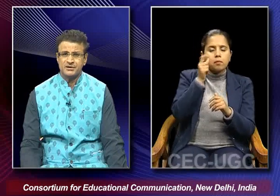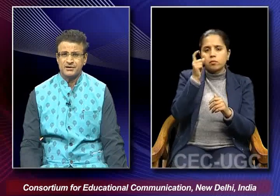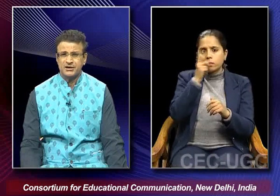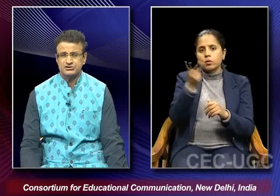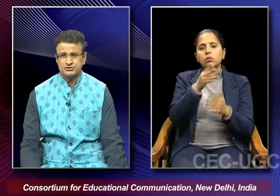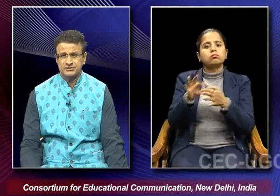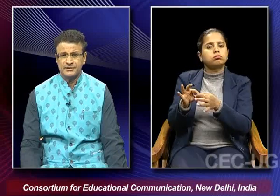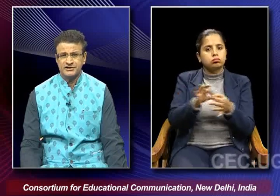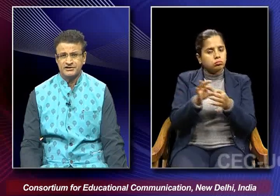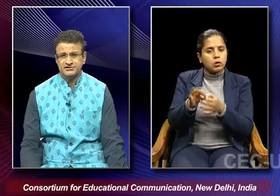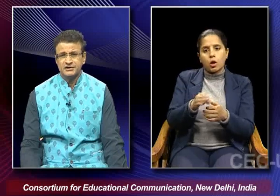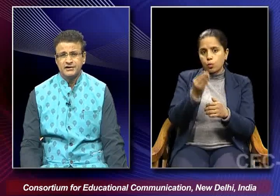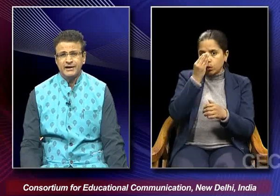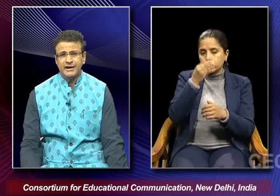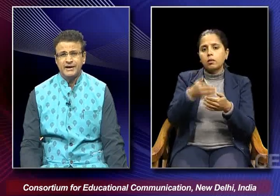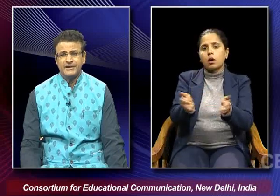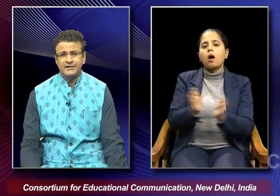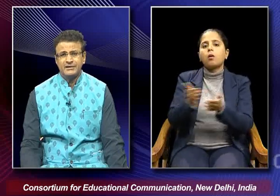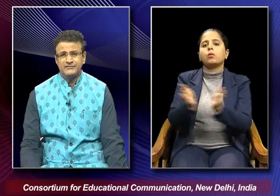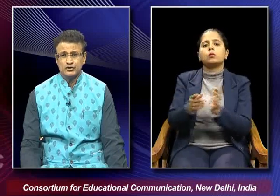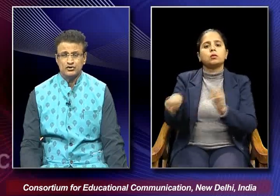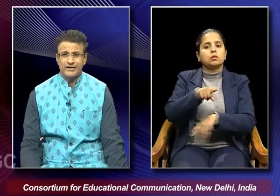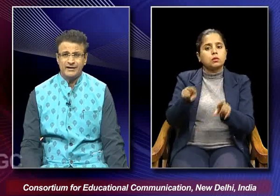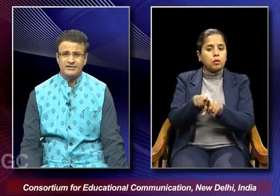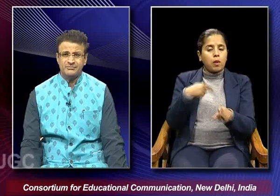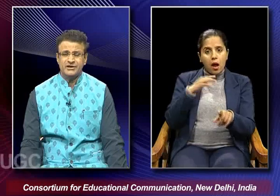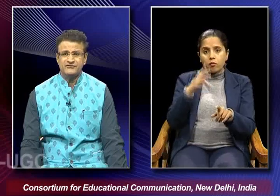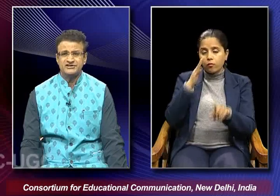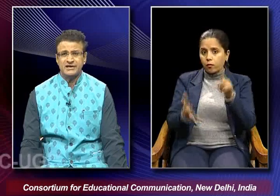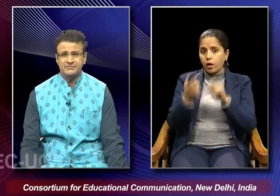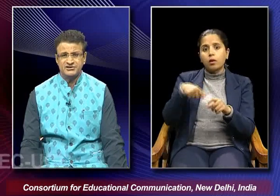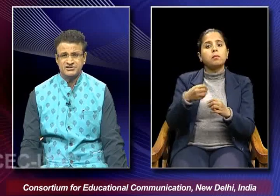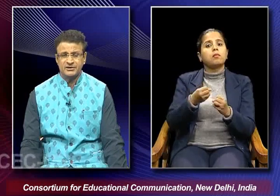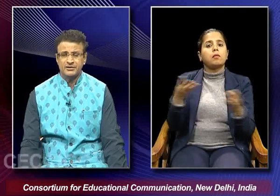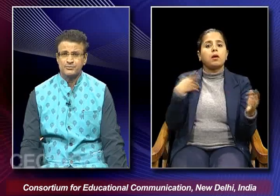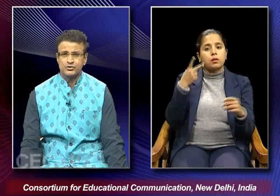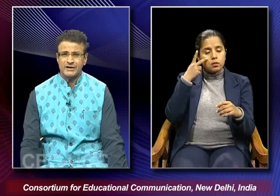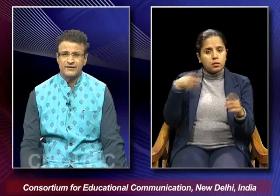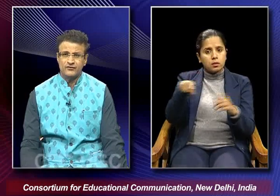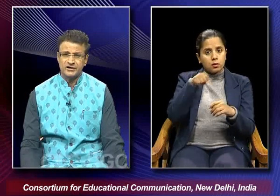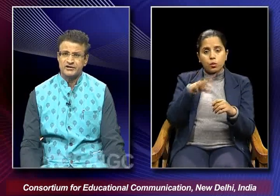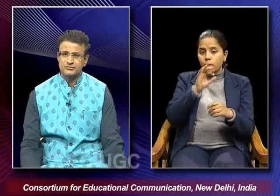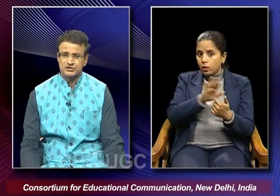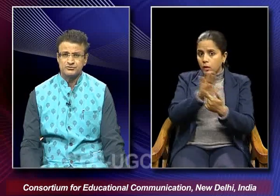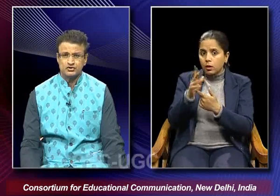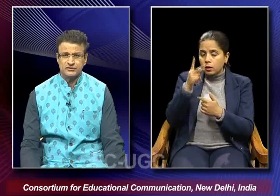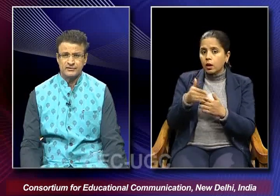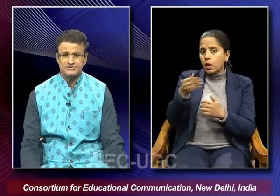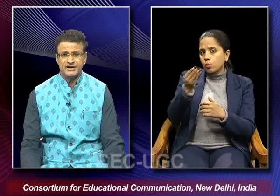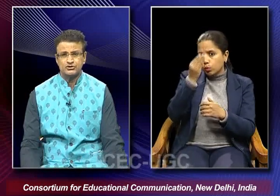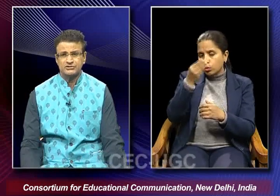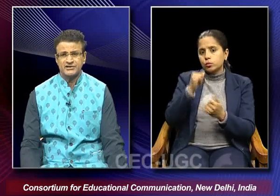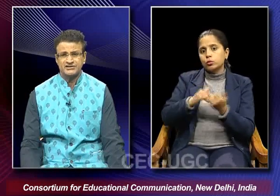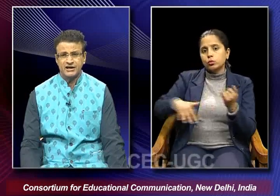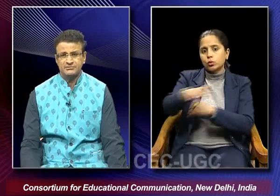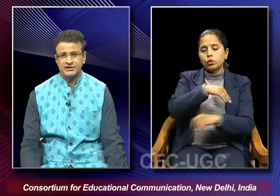in the upper class muslim communities and we also find that many of these elements they became prototype for later muslim social films